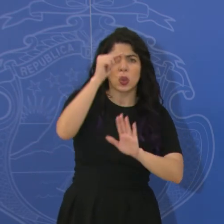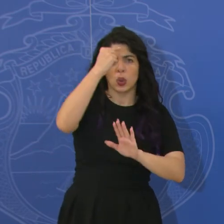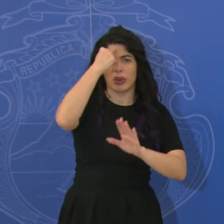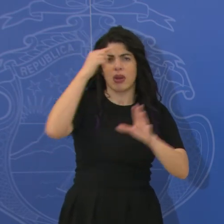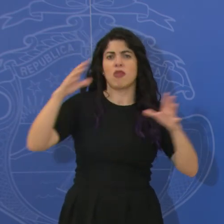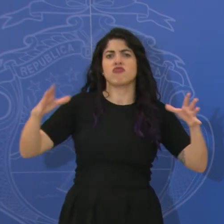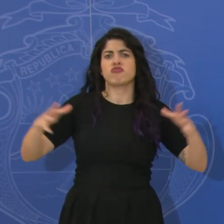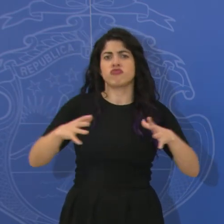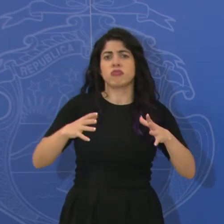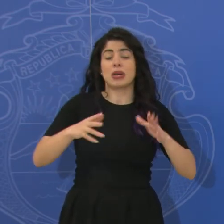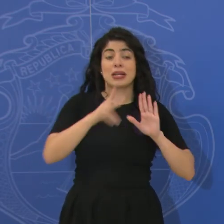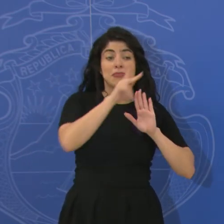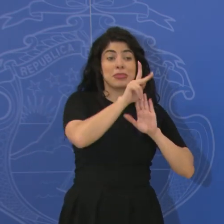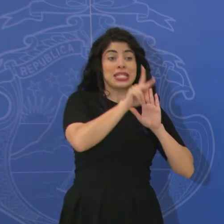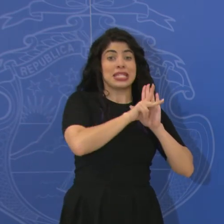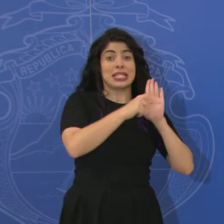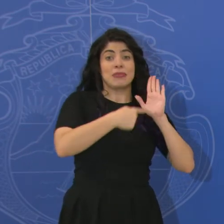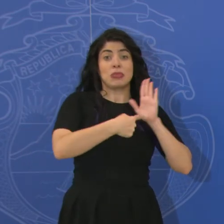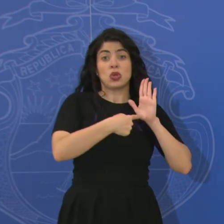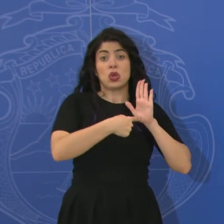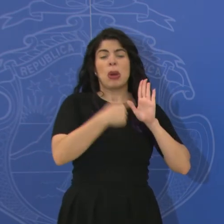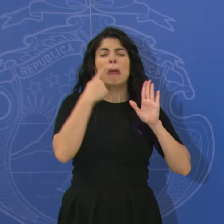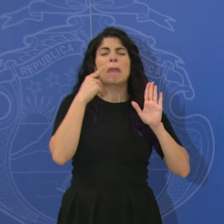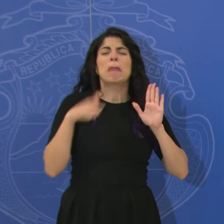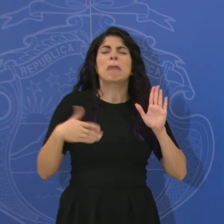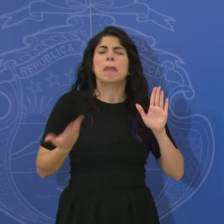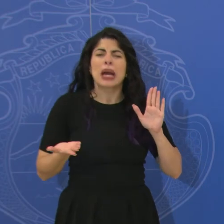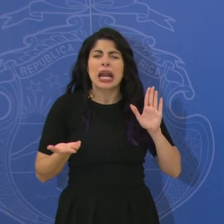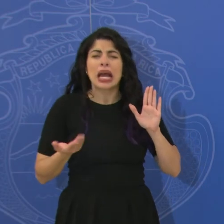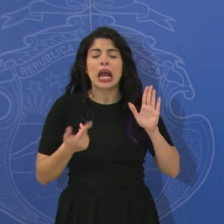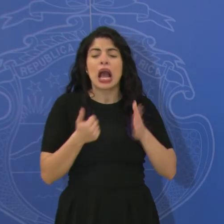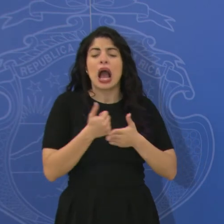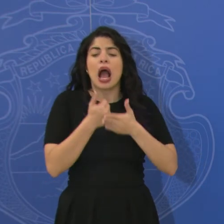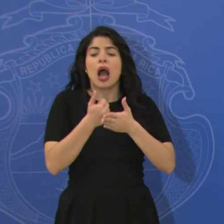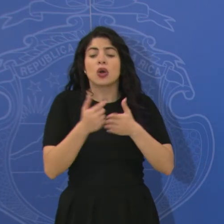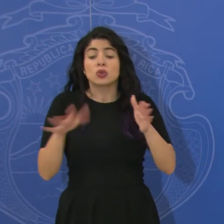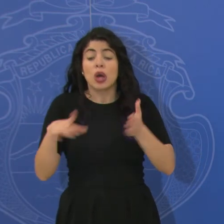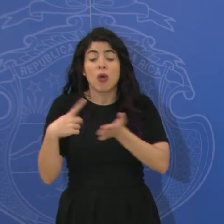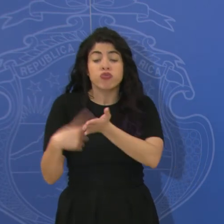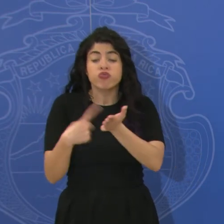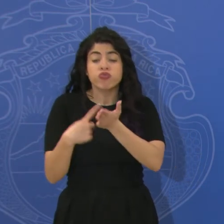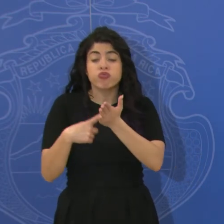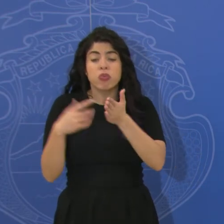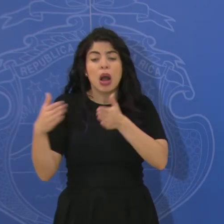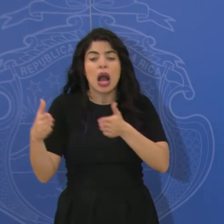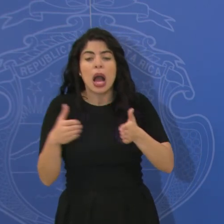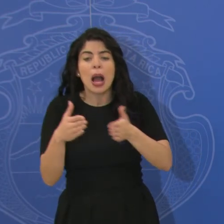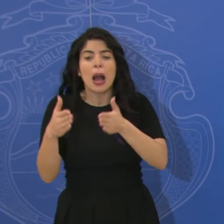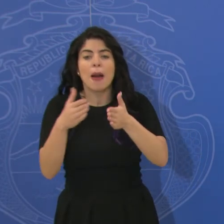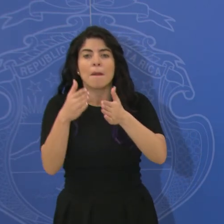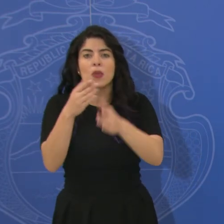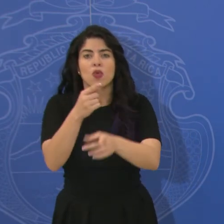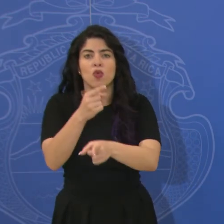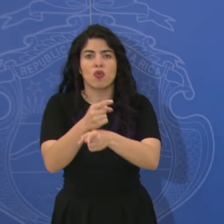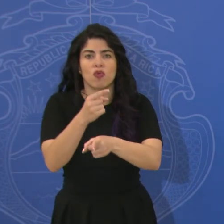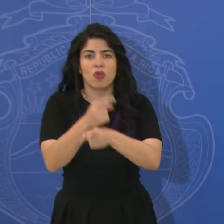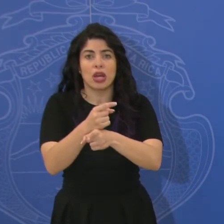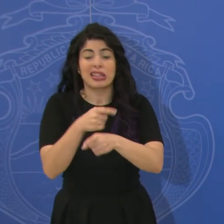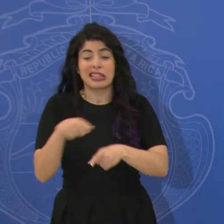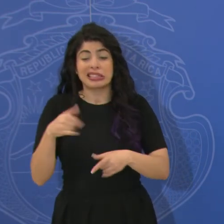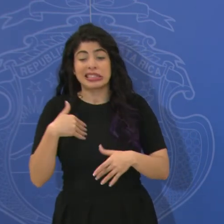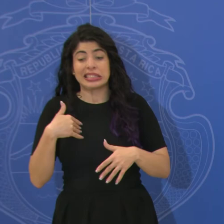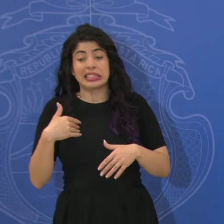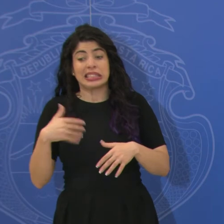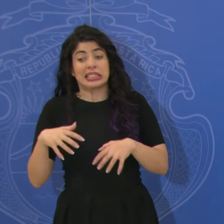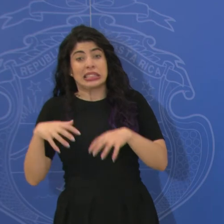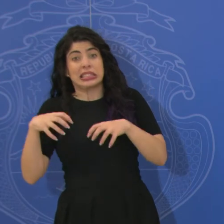Bueno, los principios sirven para reencauzar la discusión allí donde hay tensiones,